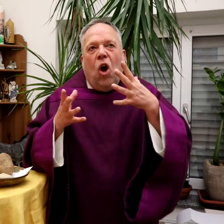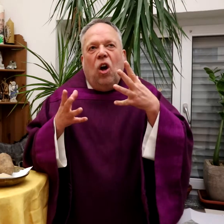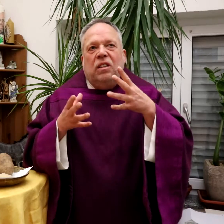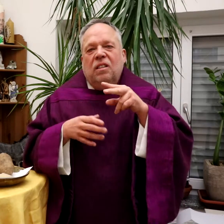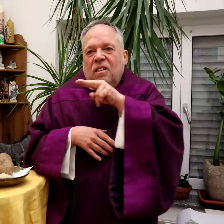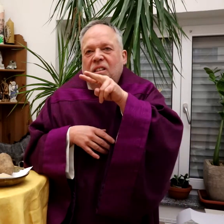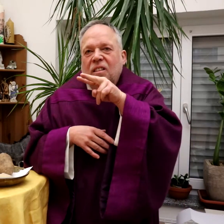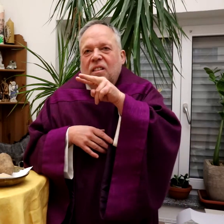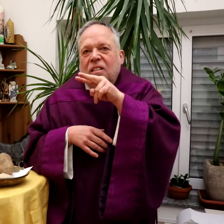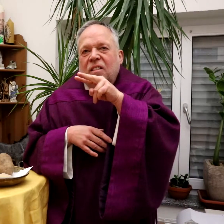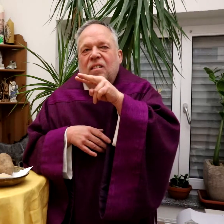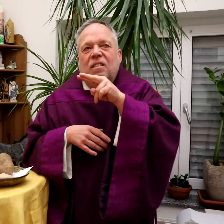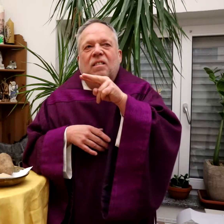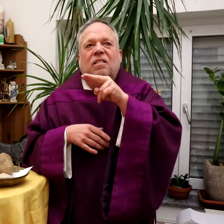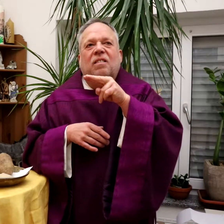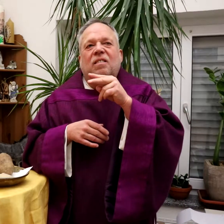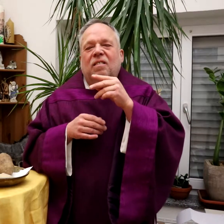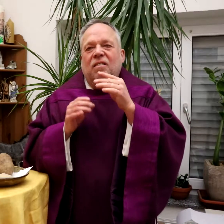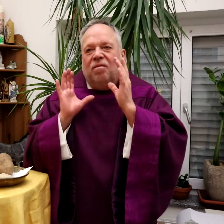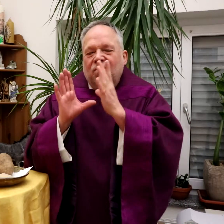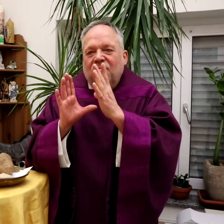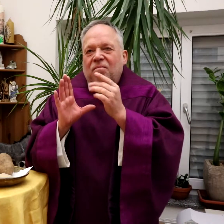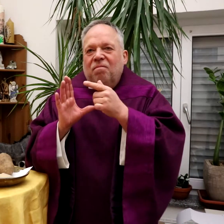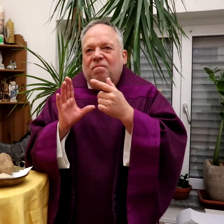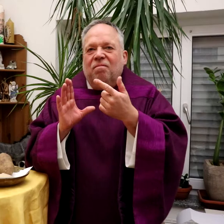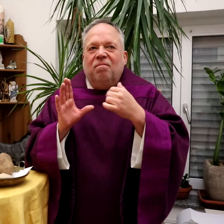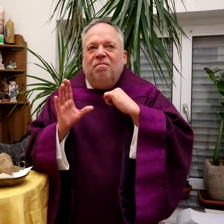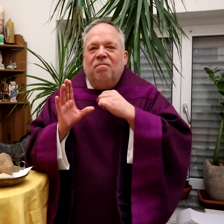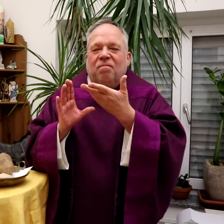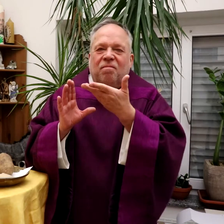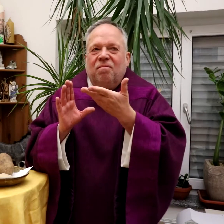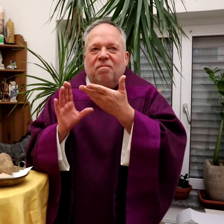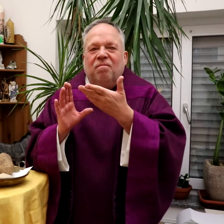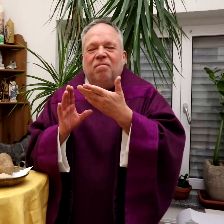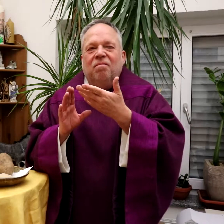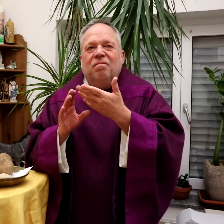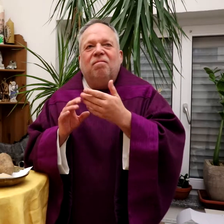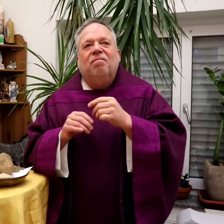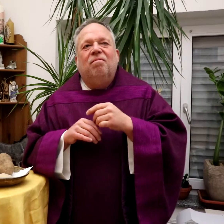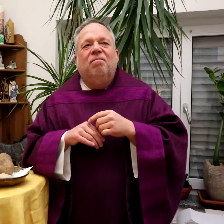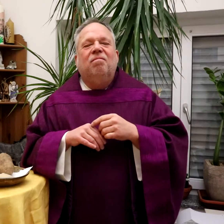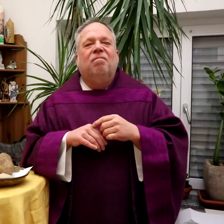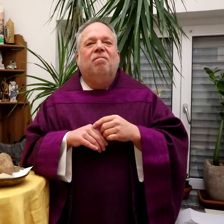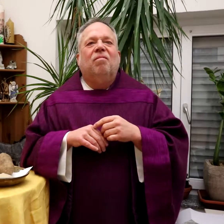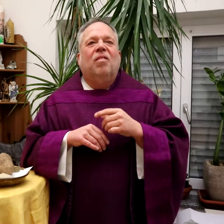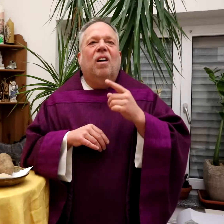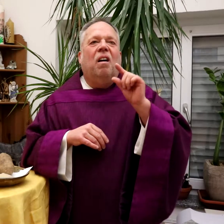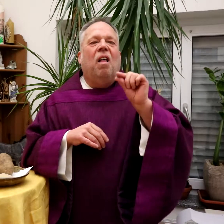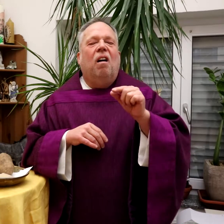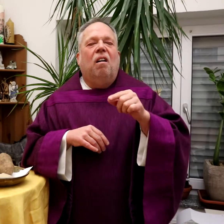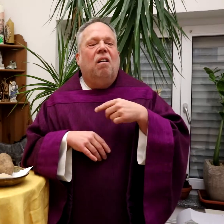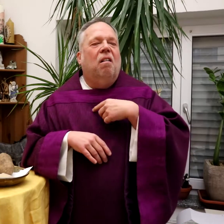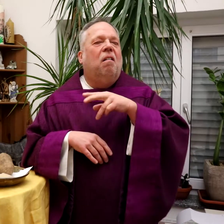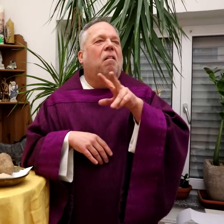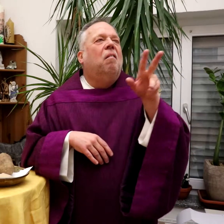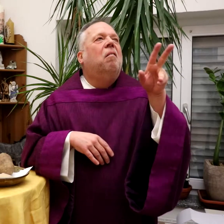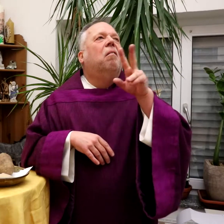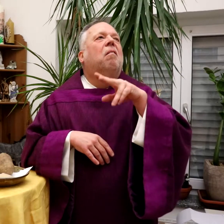schnell auf das Große. Wir fokussieren uns. Das interessiert uns. Die kleinen